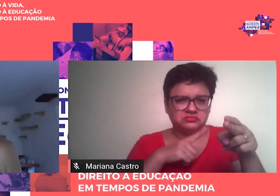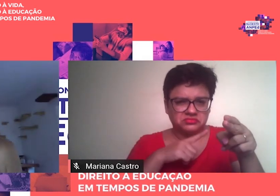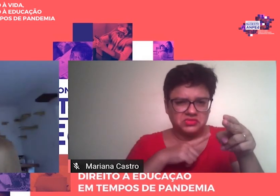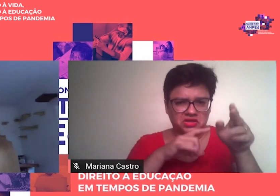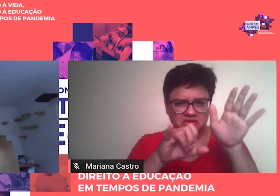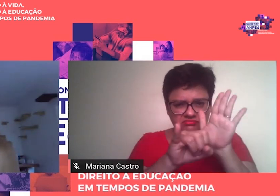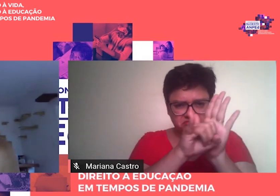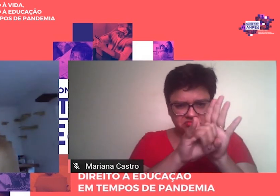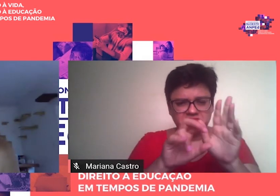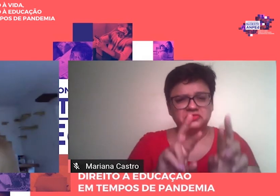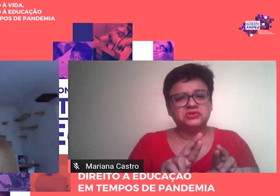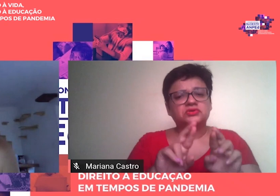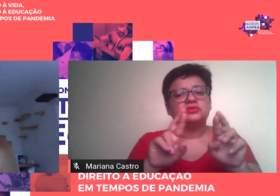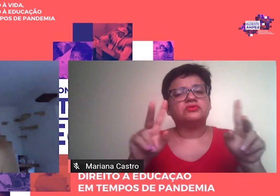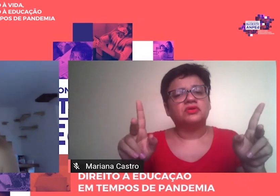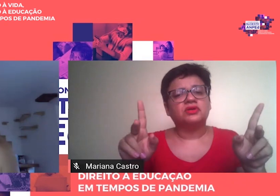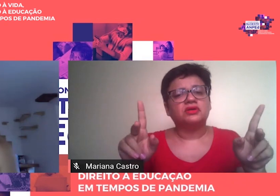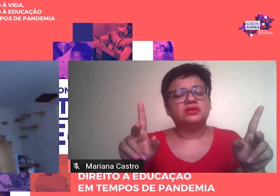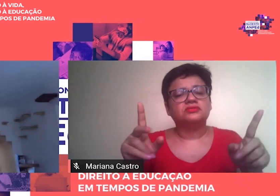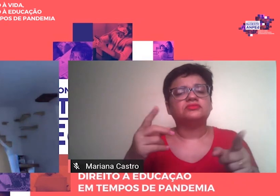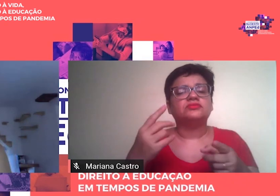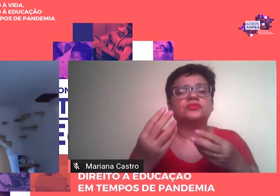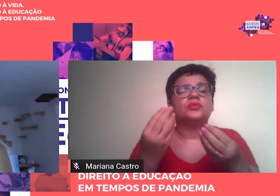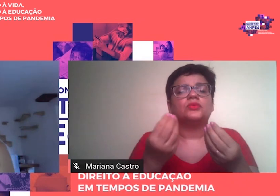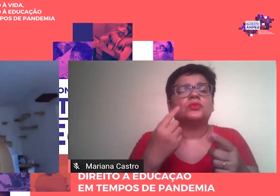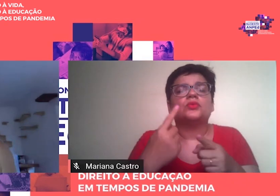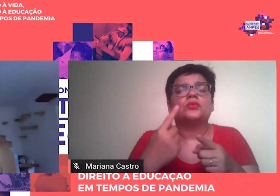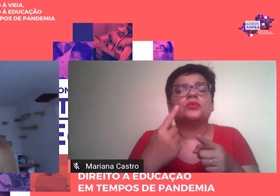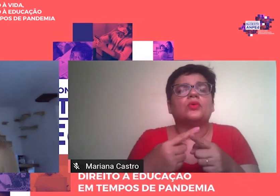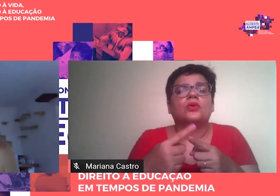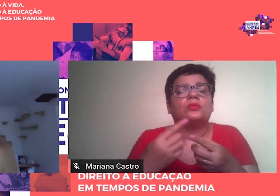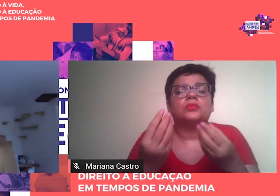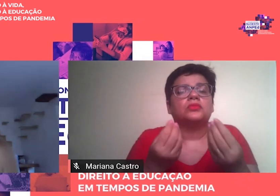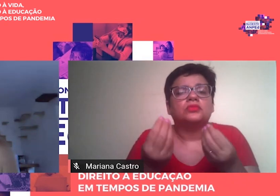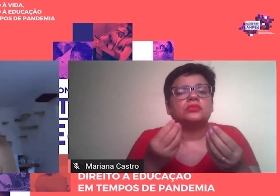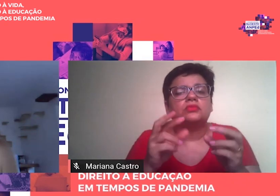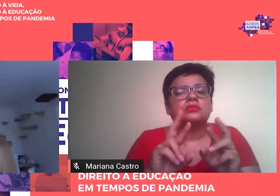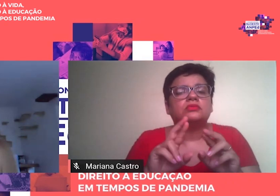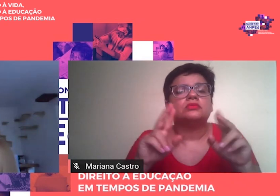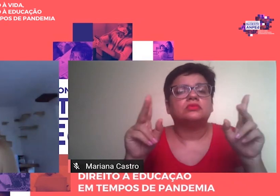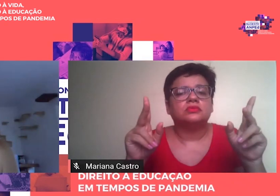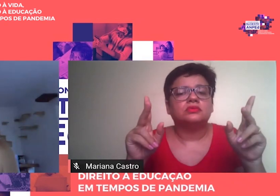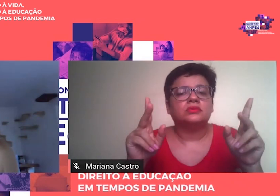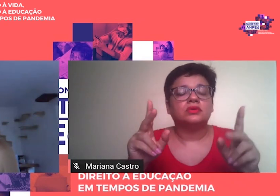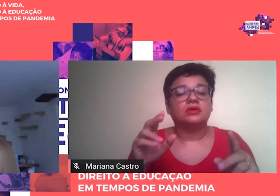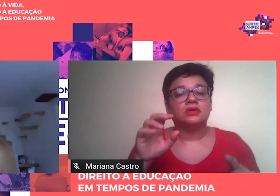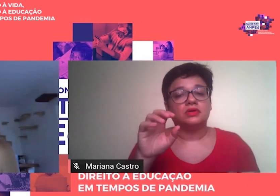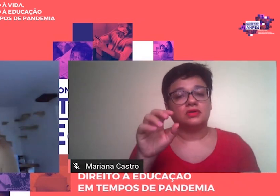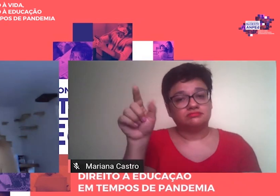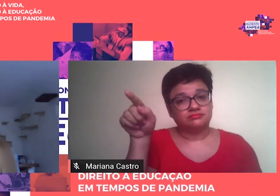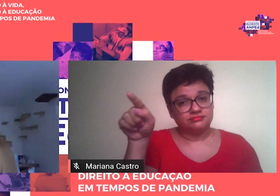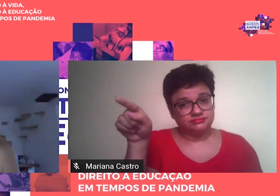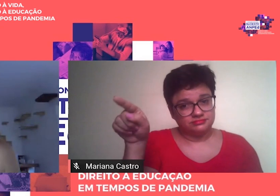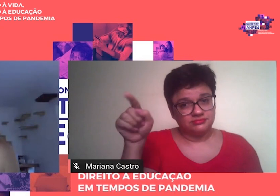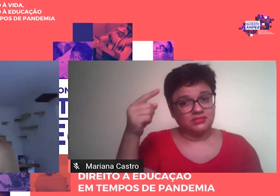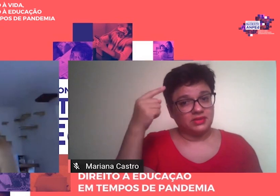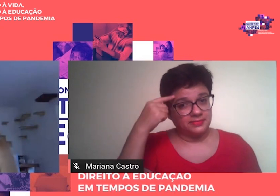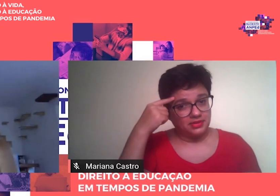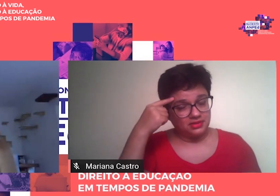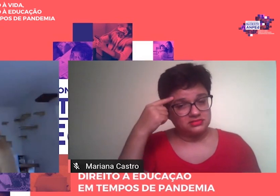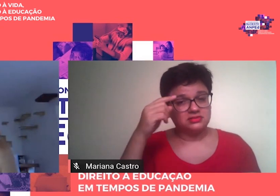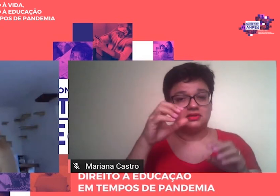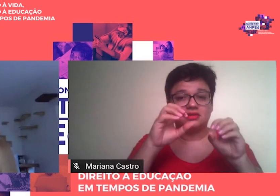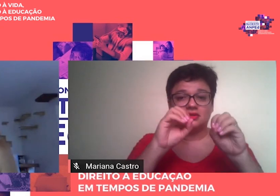e em que consiste a diferença. Para ele, a educação e política não são idênticas,